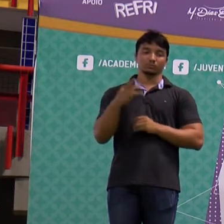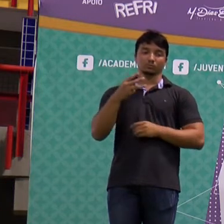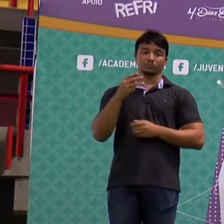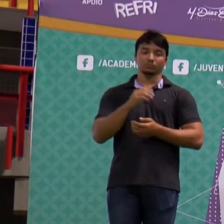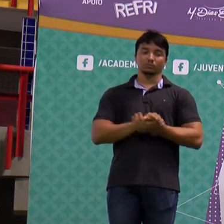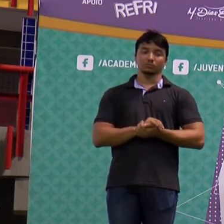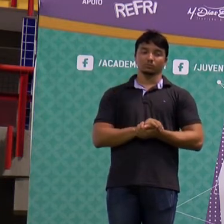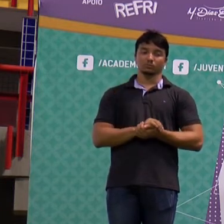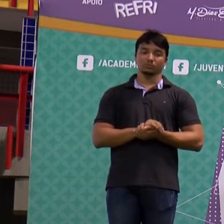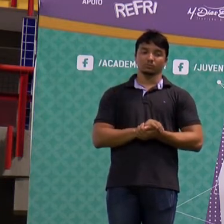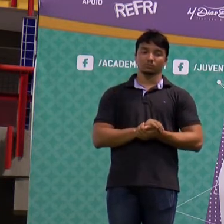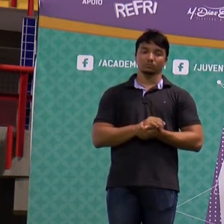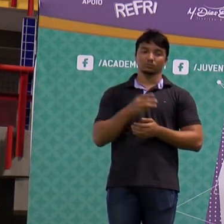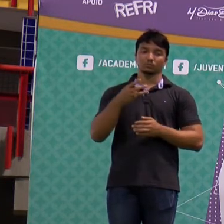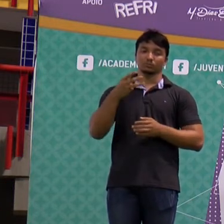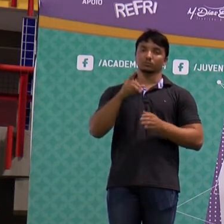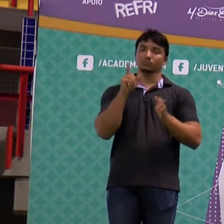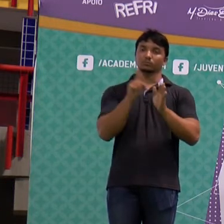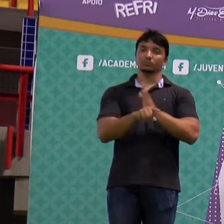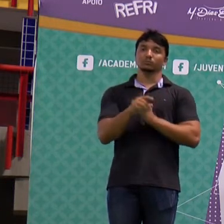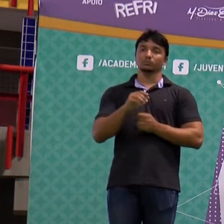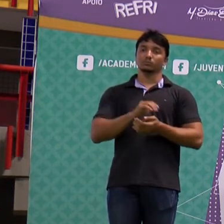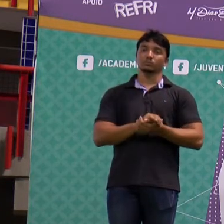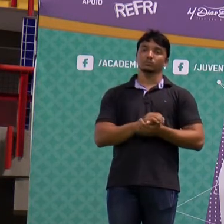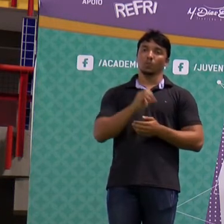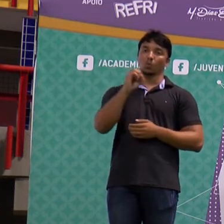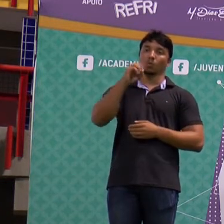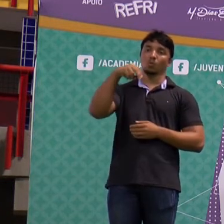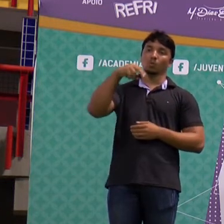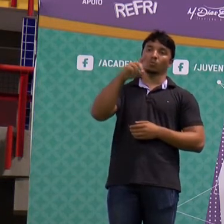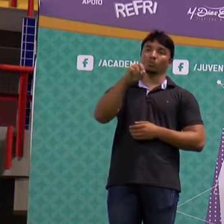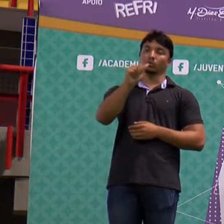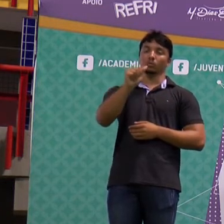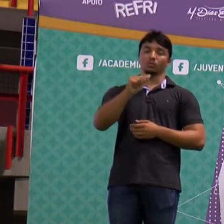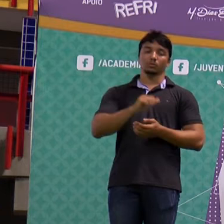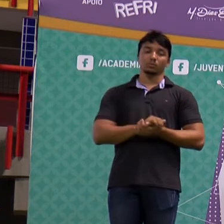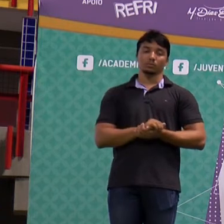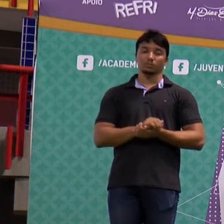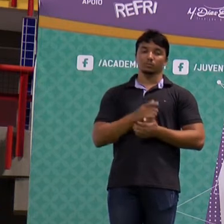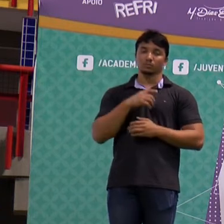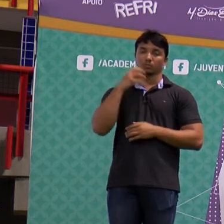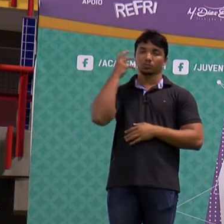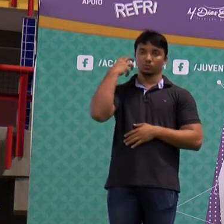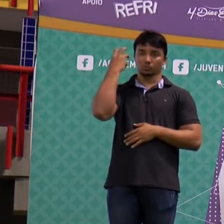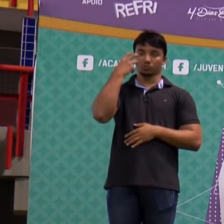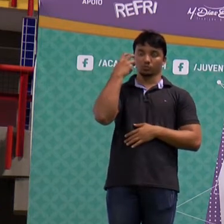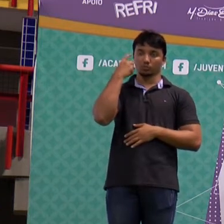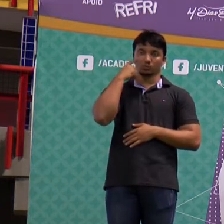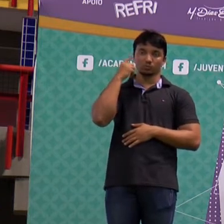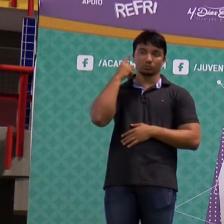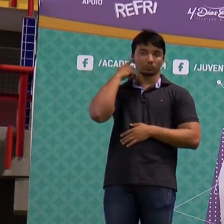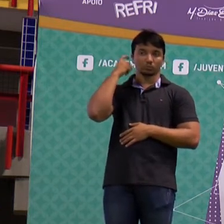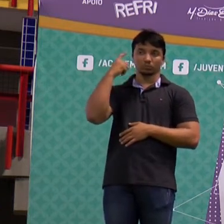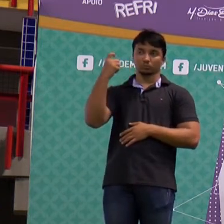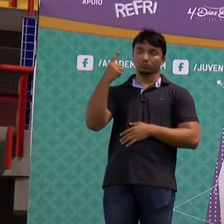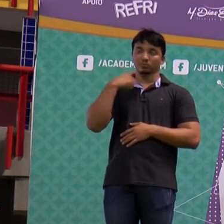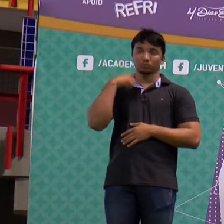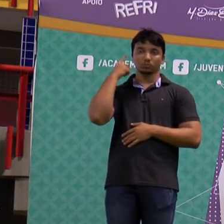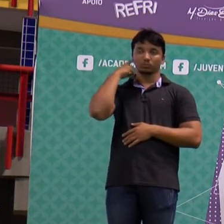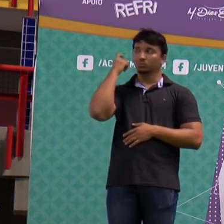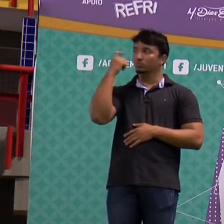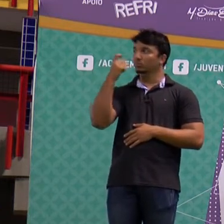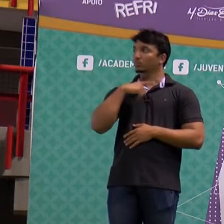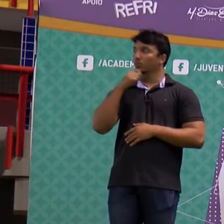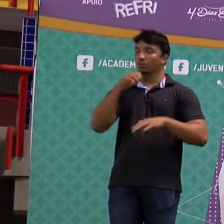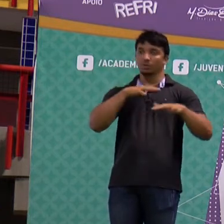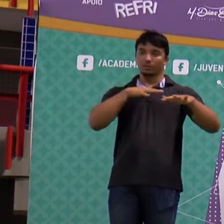Terceira questão, gente está falando um pouquinho de ondulatória. Então, vamos lembrar um pouquinho o som, não é? A acústica é a parte